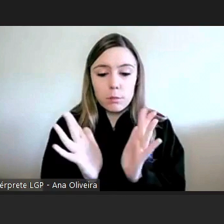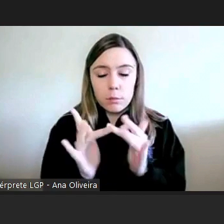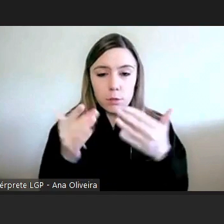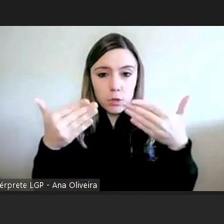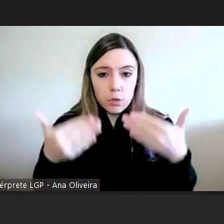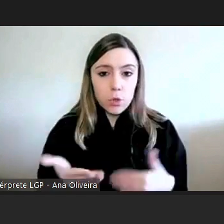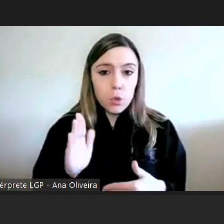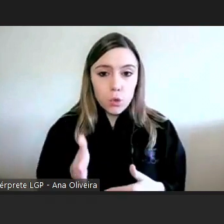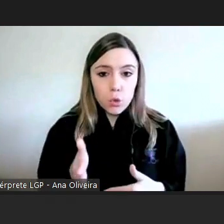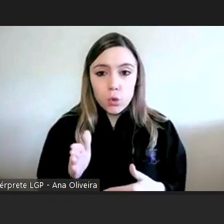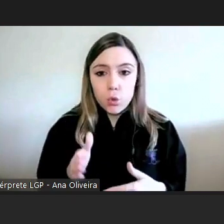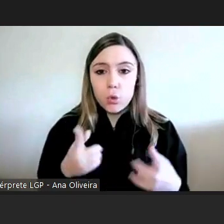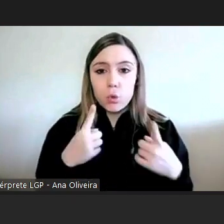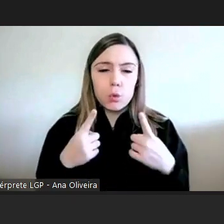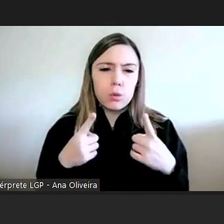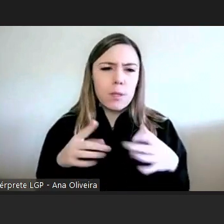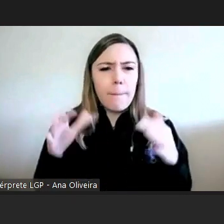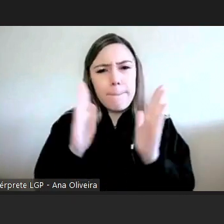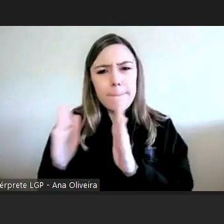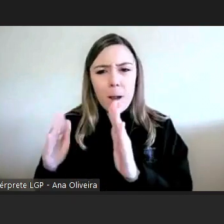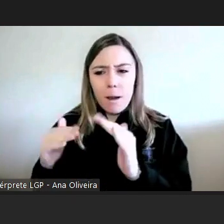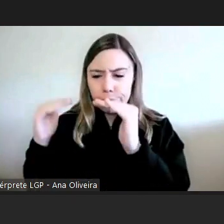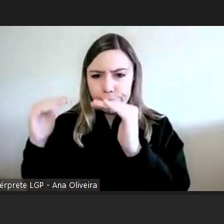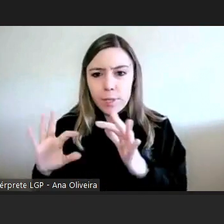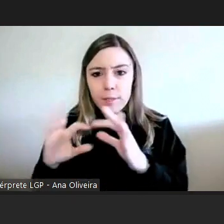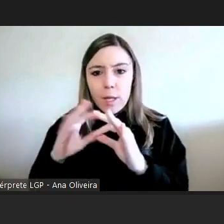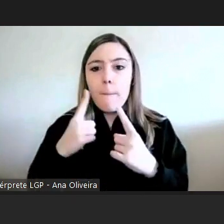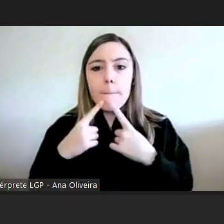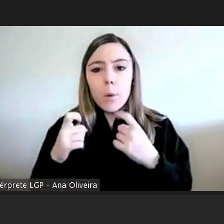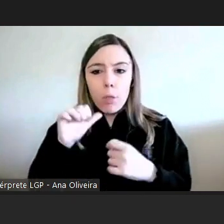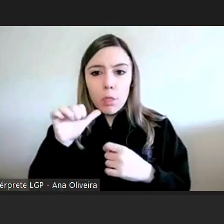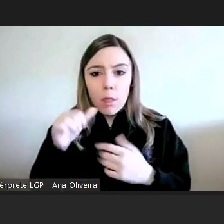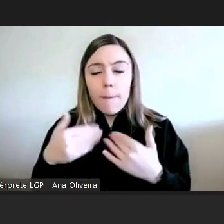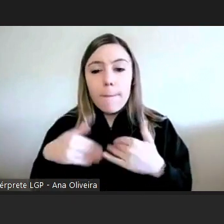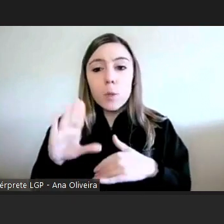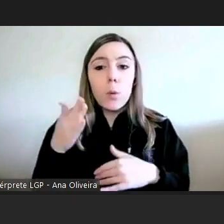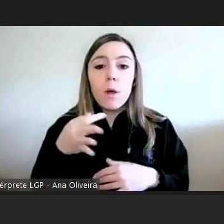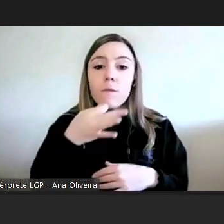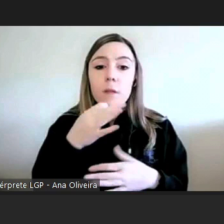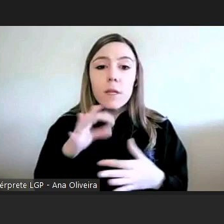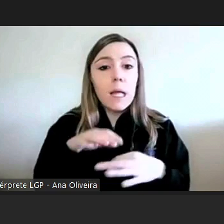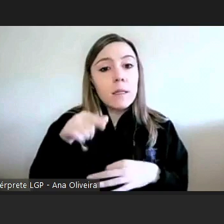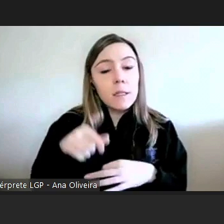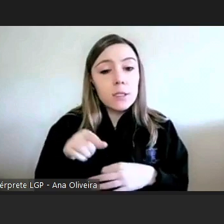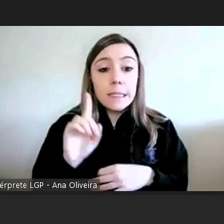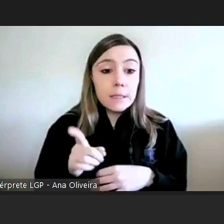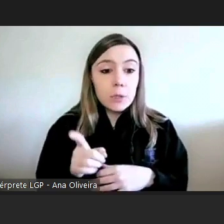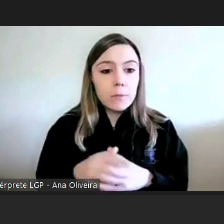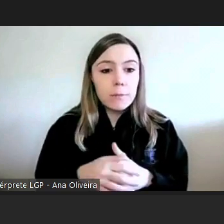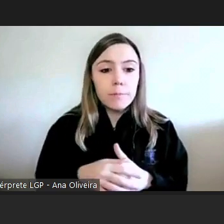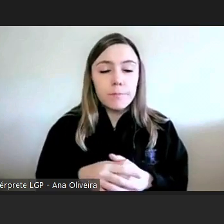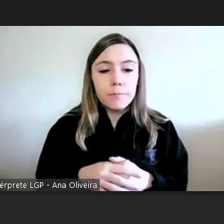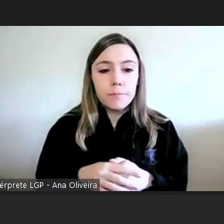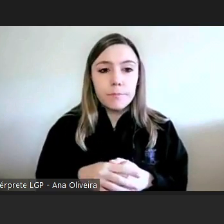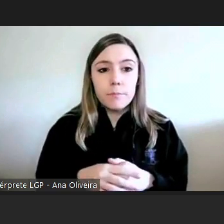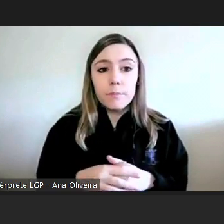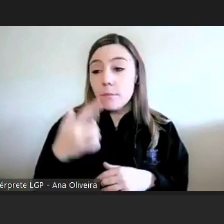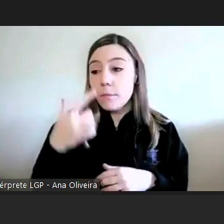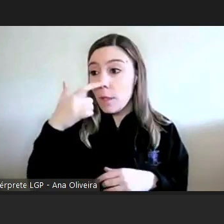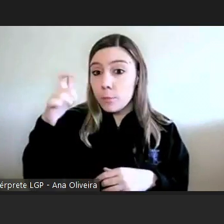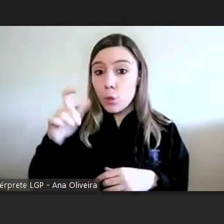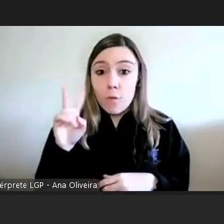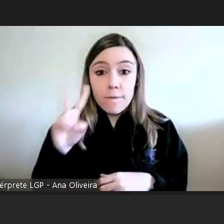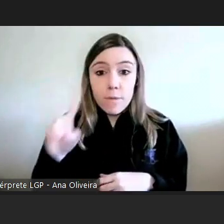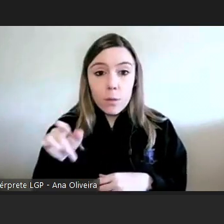nas perguntas frequentes muito rapidamente quando falamos de atuação informal é muito isto não é? Houve um cidadão que viu